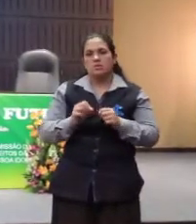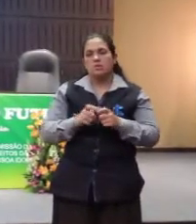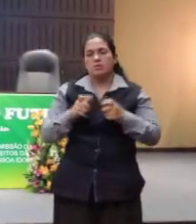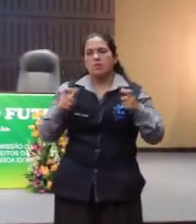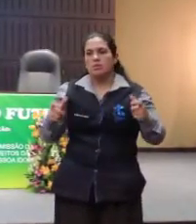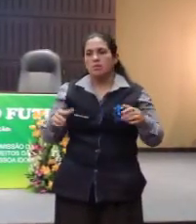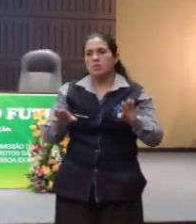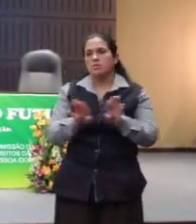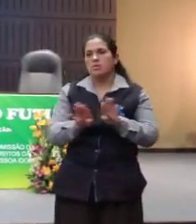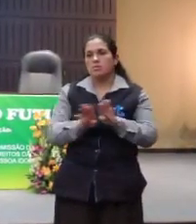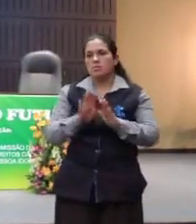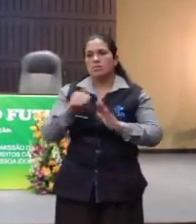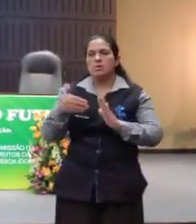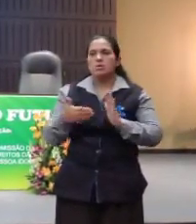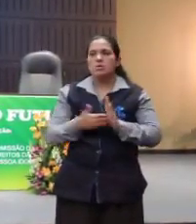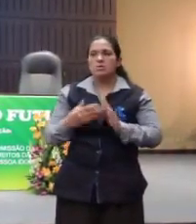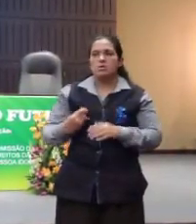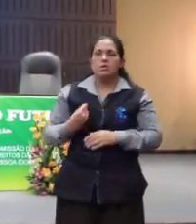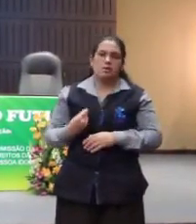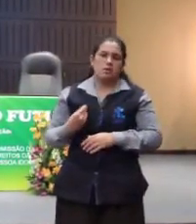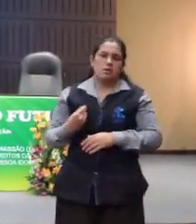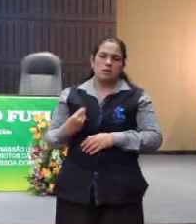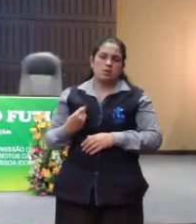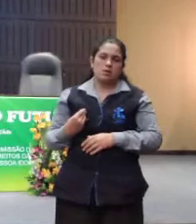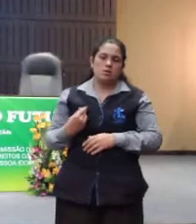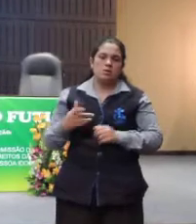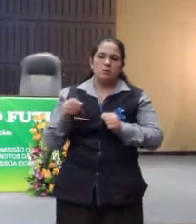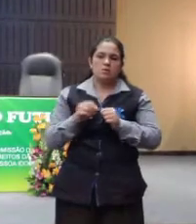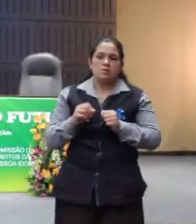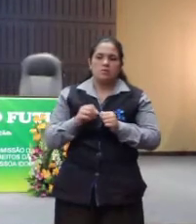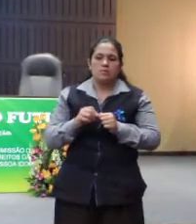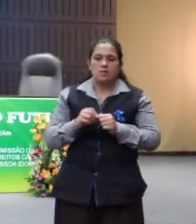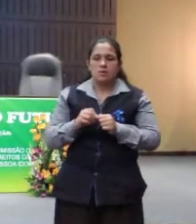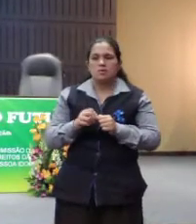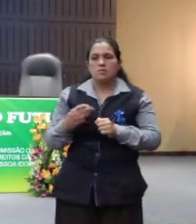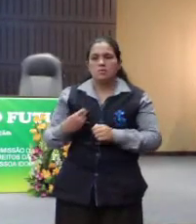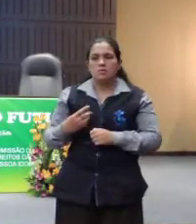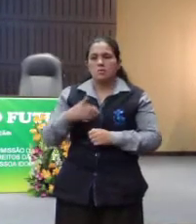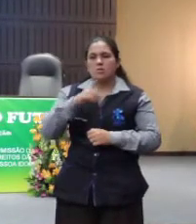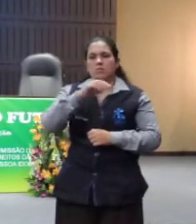a faixa de idade para que nos tornemos idosos.